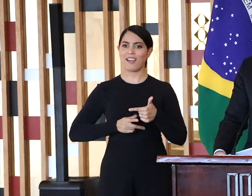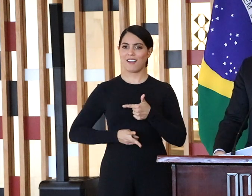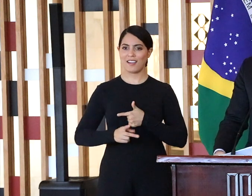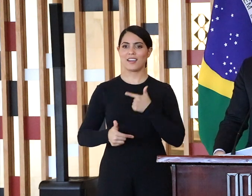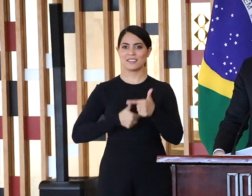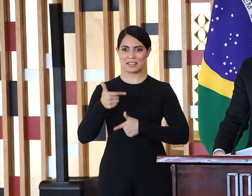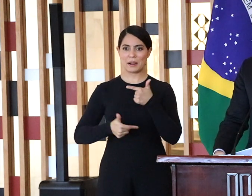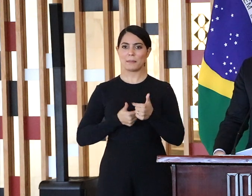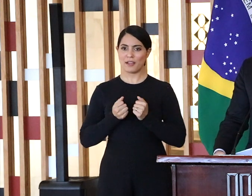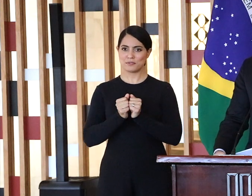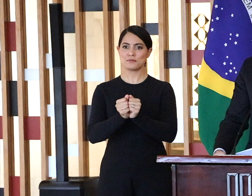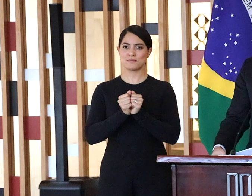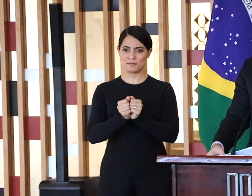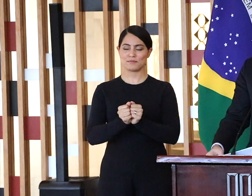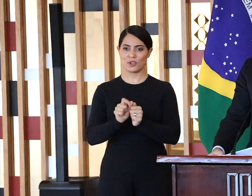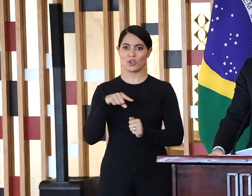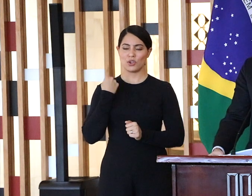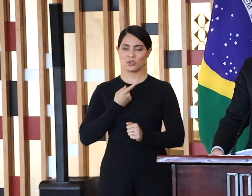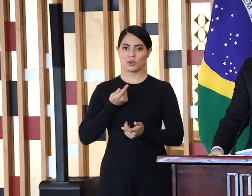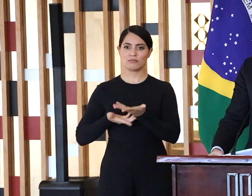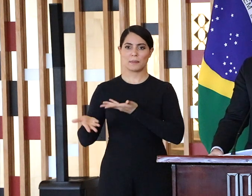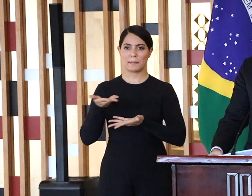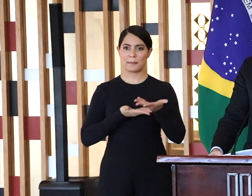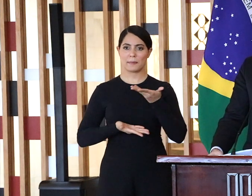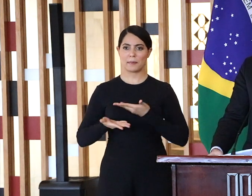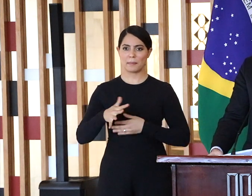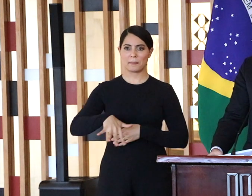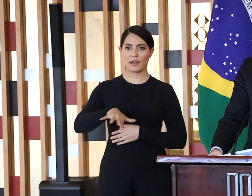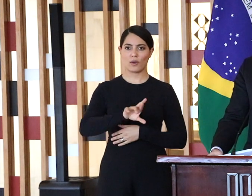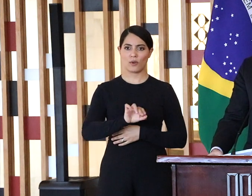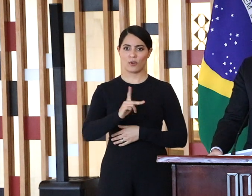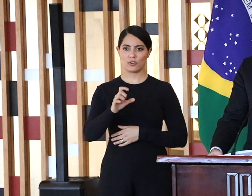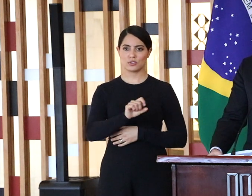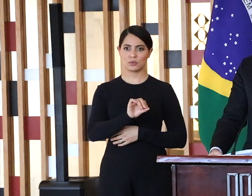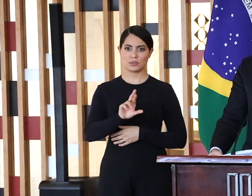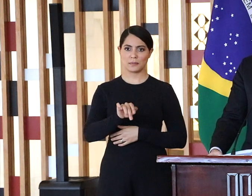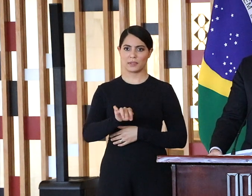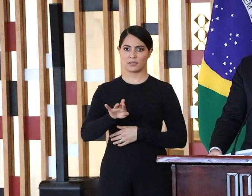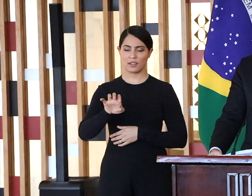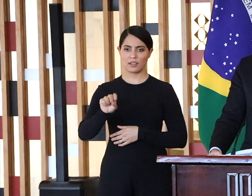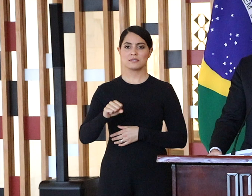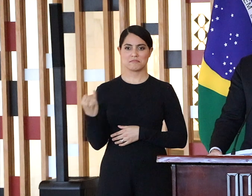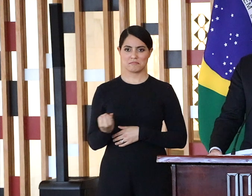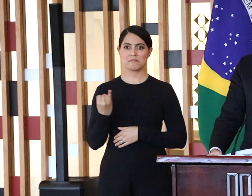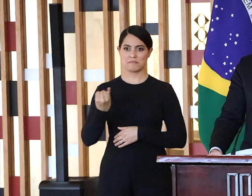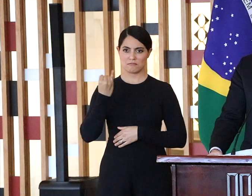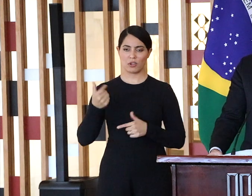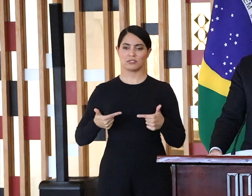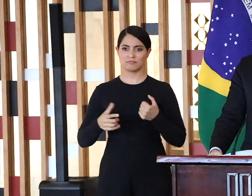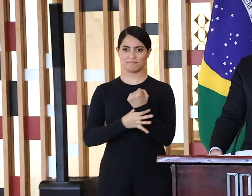estabeleceremos sinergias que seguramente trarão frutos ao setor de rochas ornamentais e a seus trabalhadores